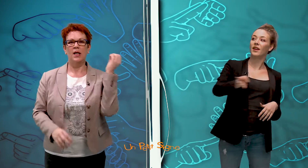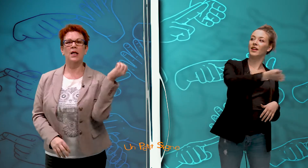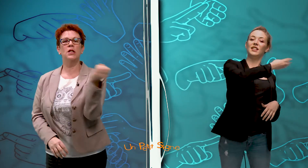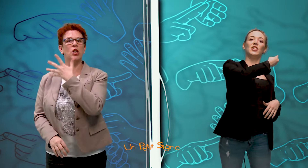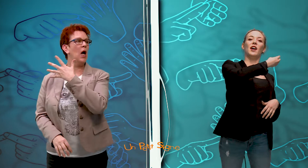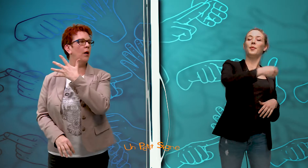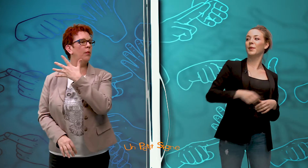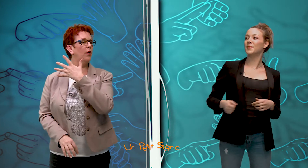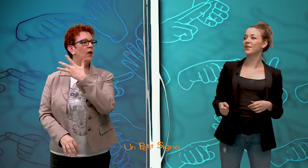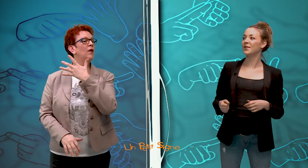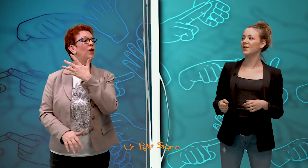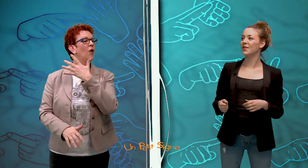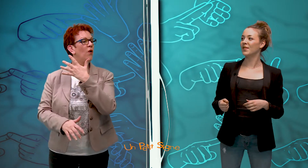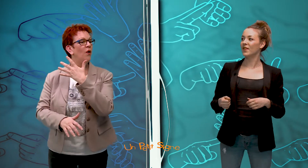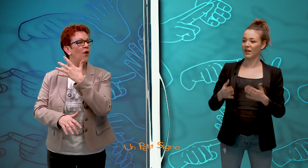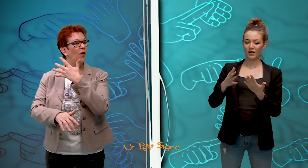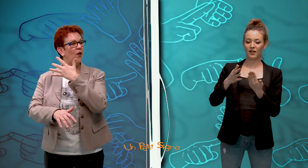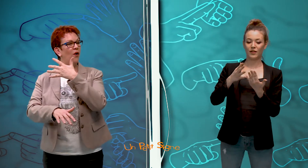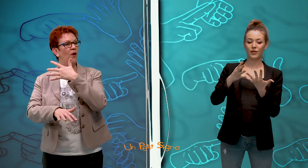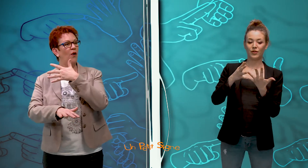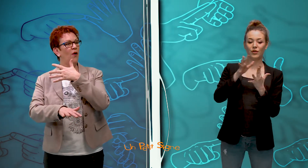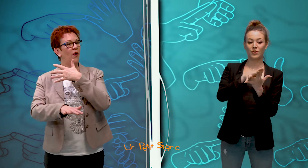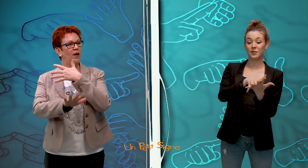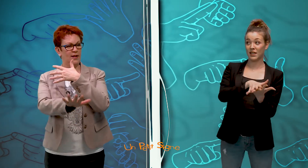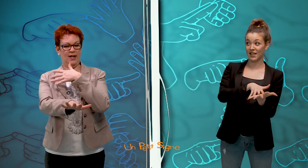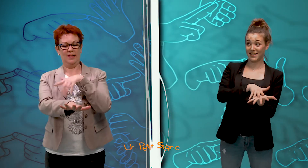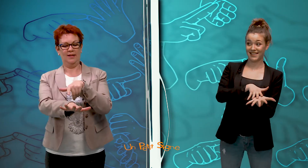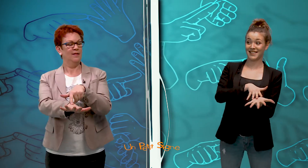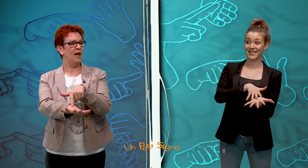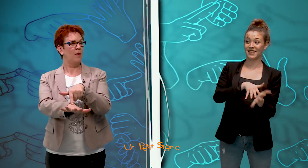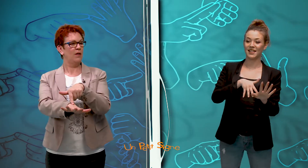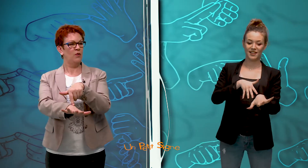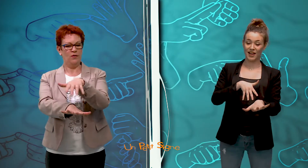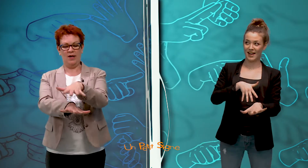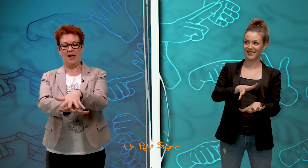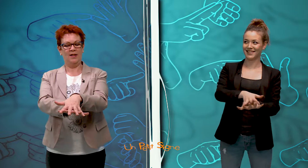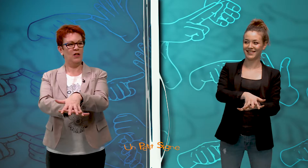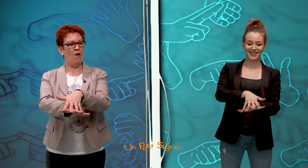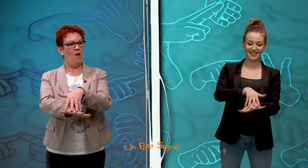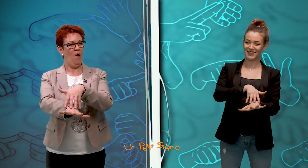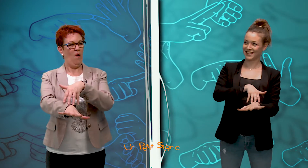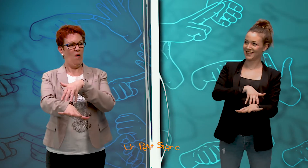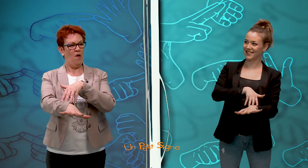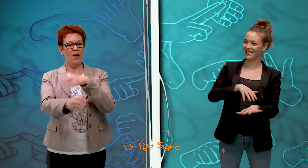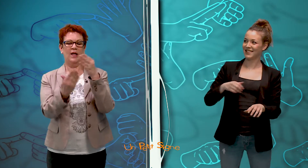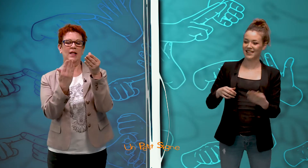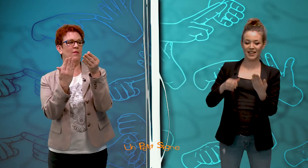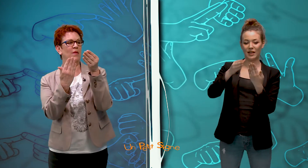écharpe, gants. Gants comme ça. La main vers le haut, voilà. Gants et